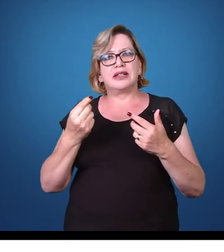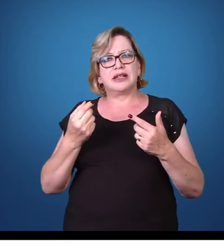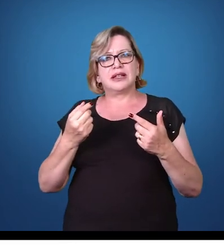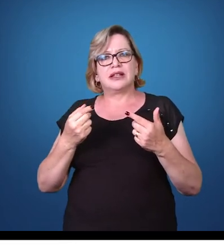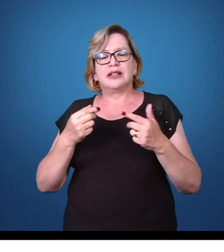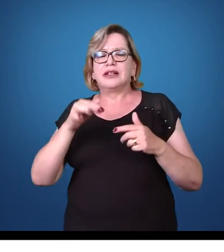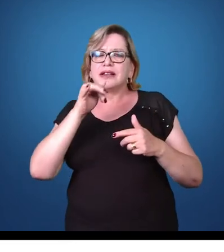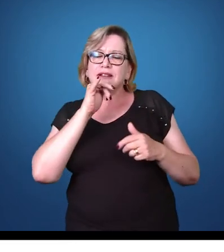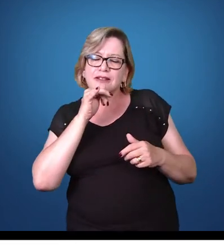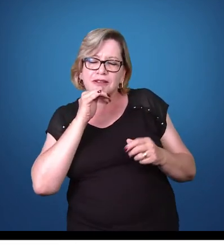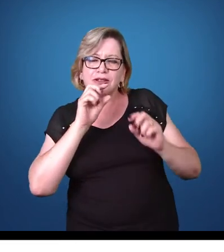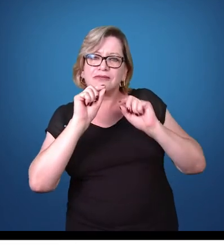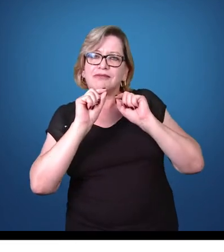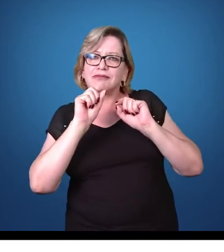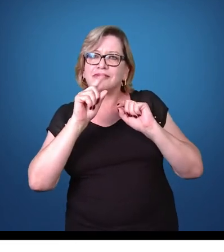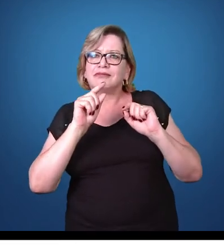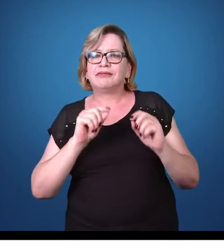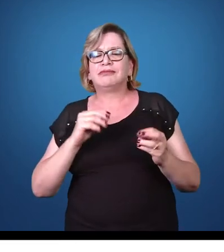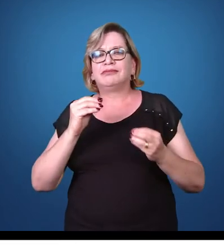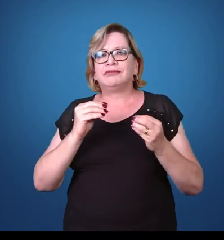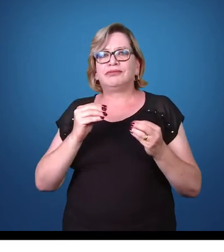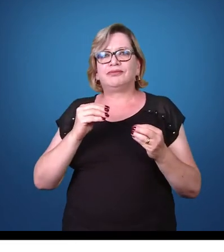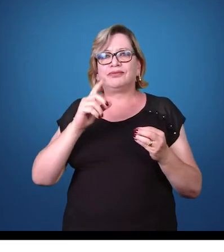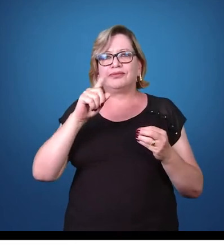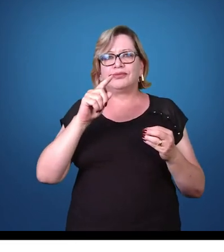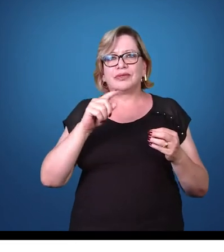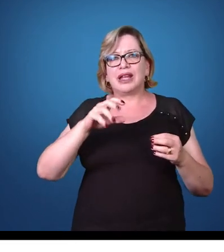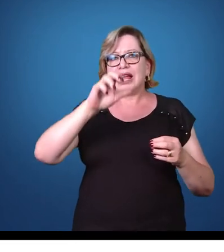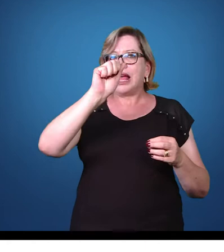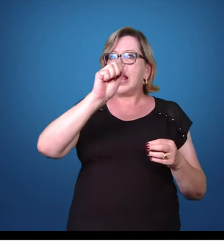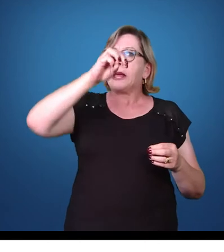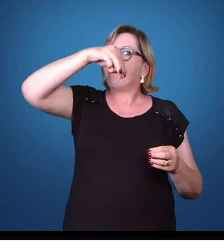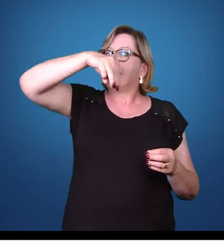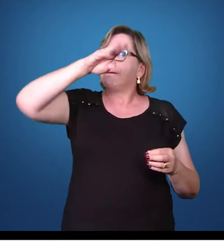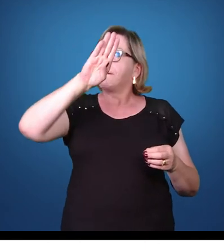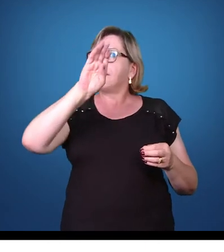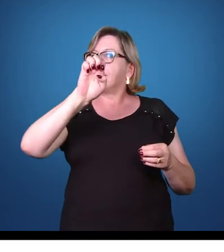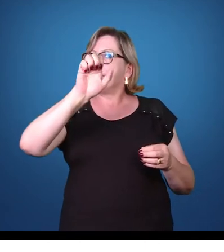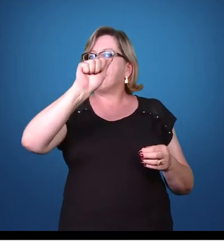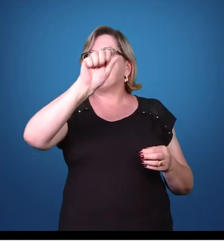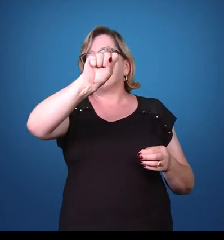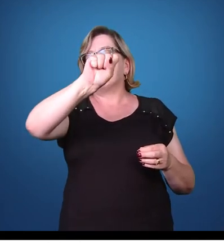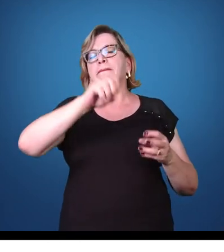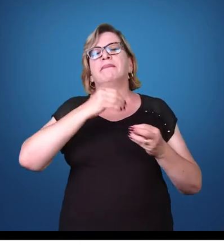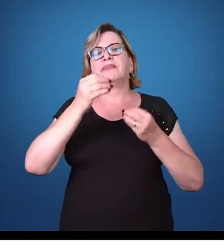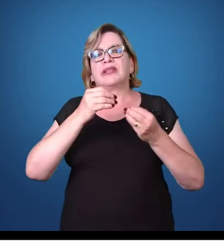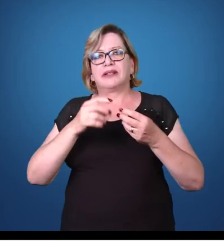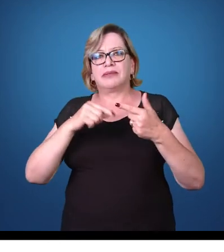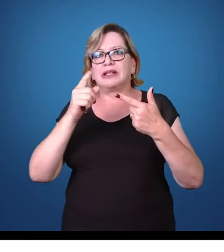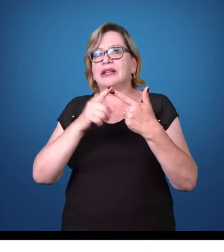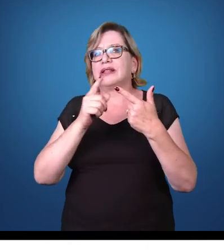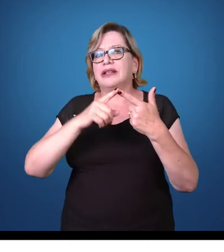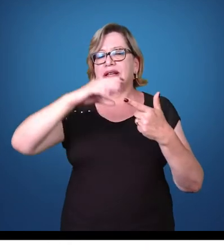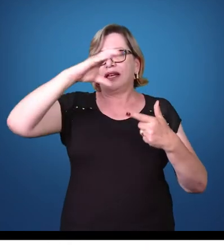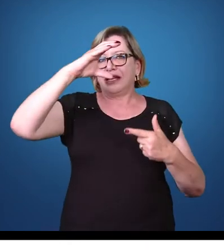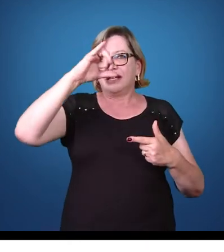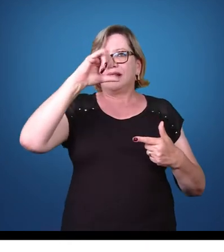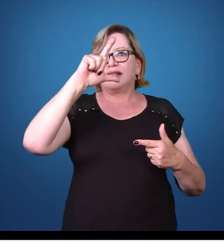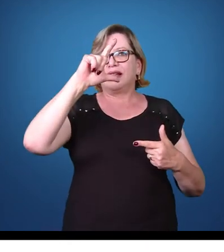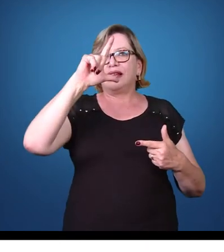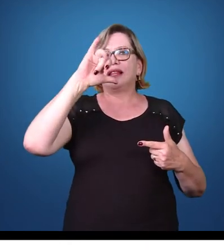Um exemplo desse tipo de protozoários são as amebas. Depois nós temos os ciliados, que